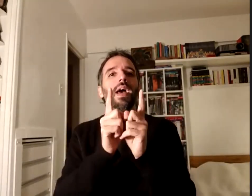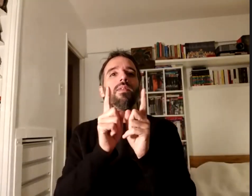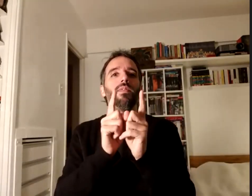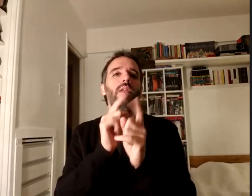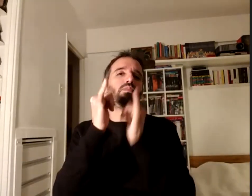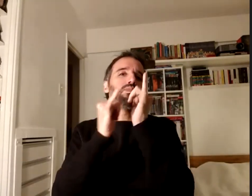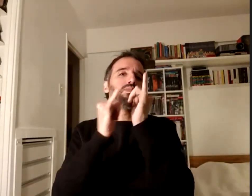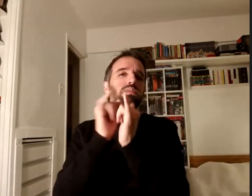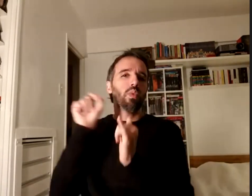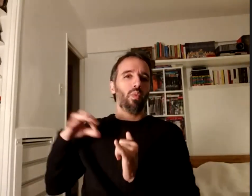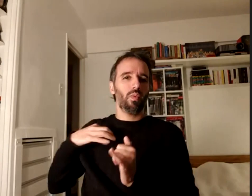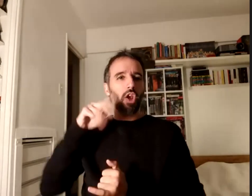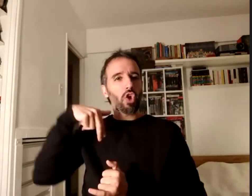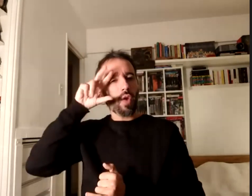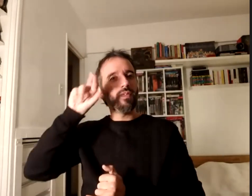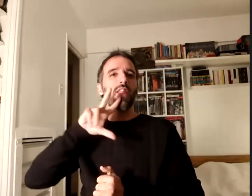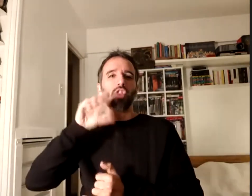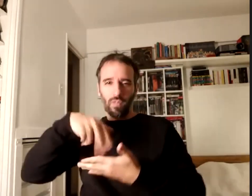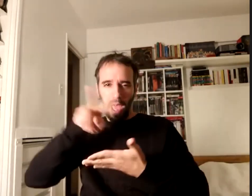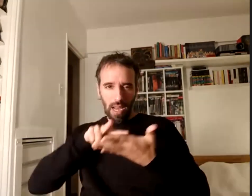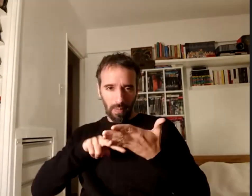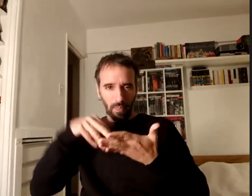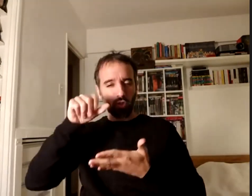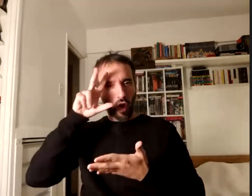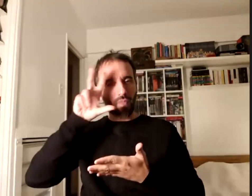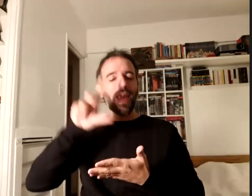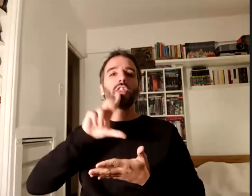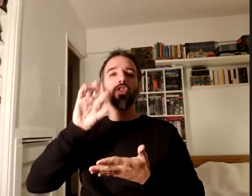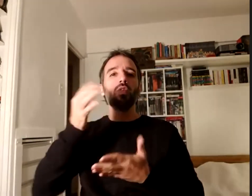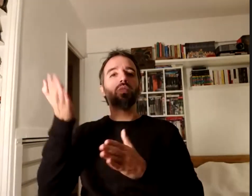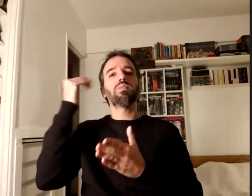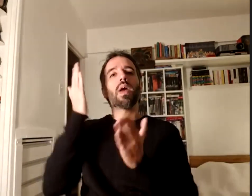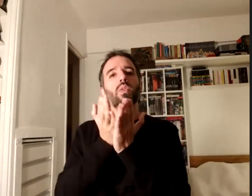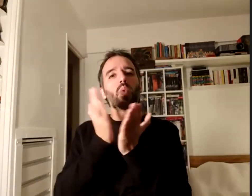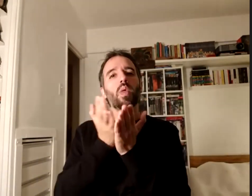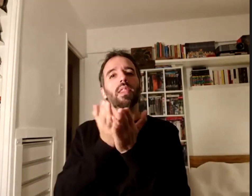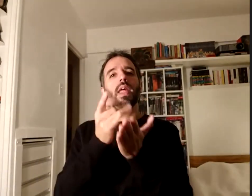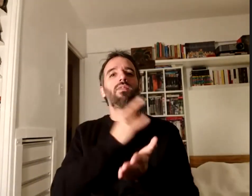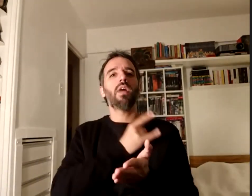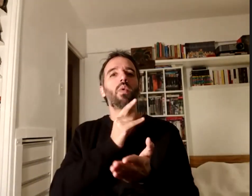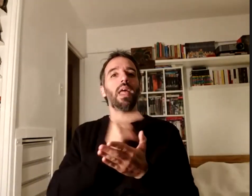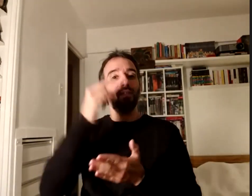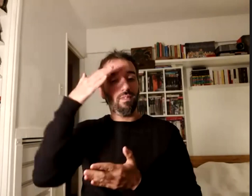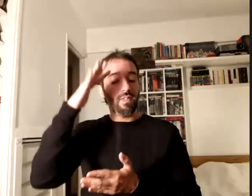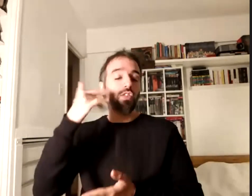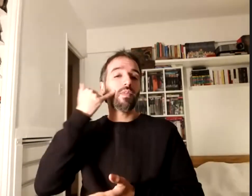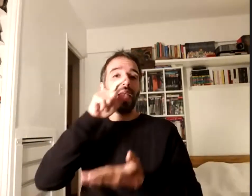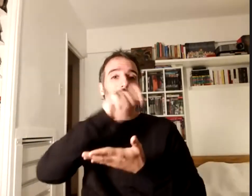a leer Norberto Bufler fue estudiante de la facultad de filosofía y letras y militante por los derechos de las